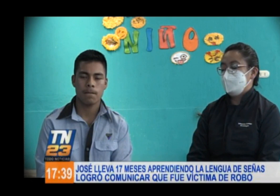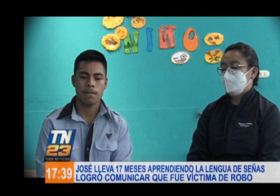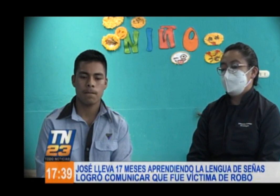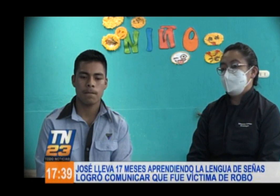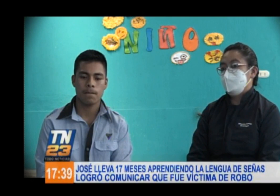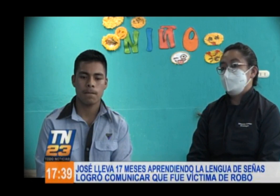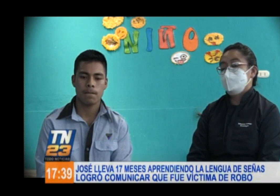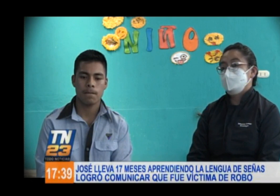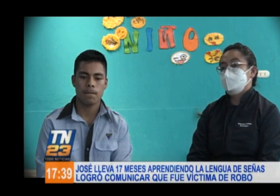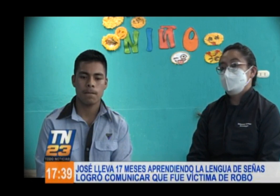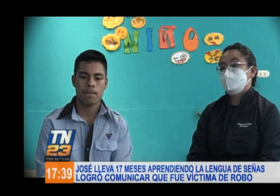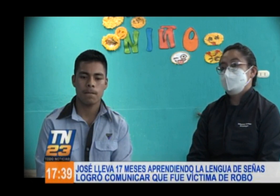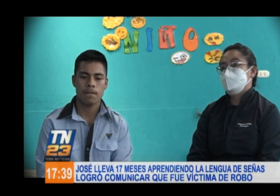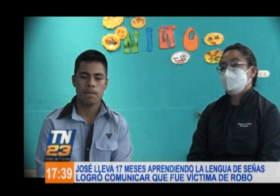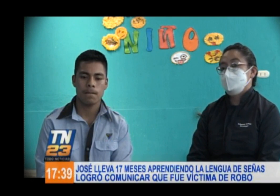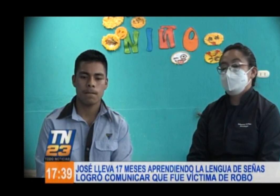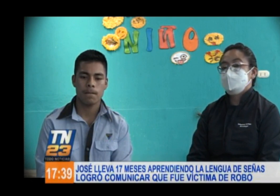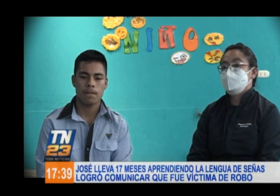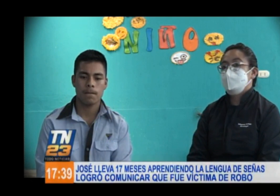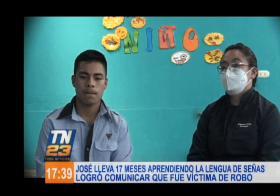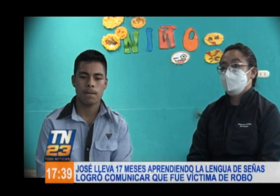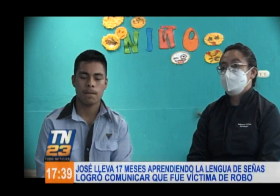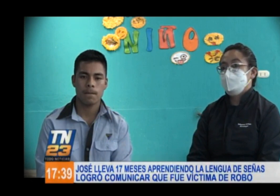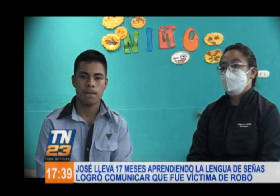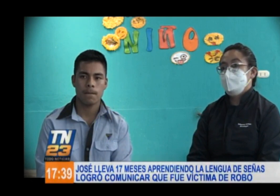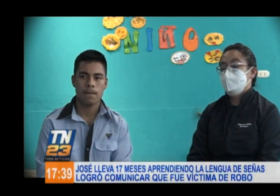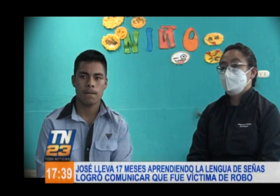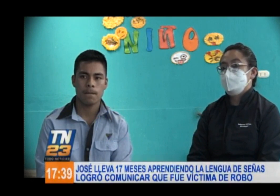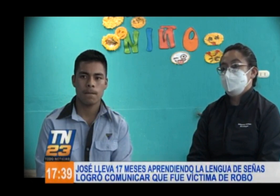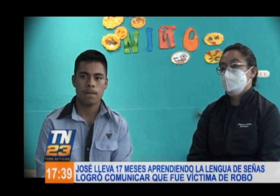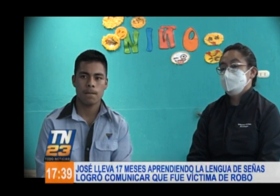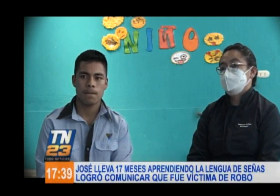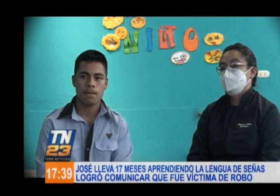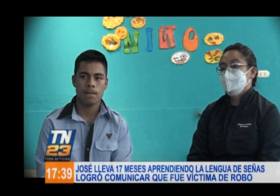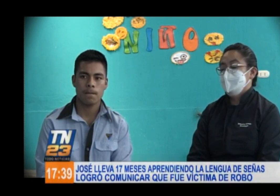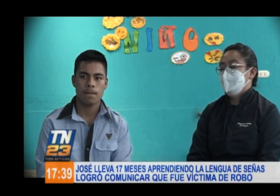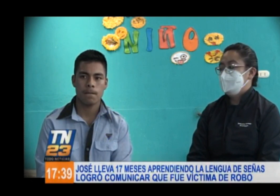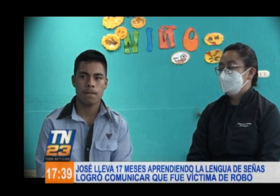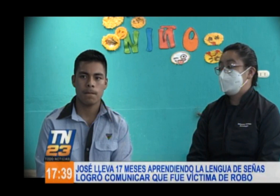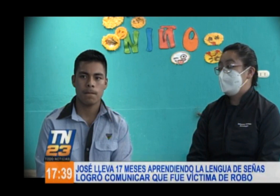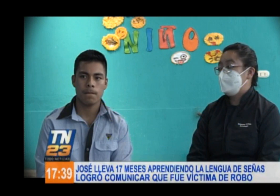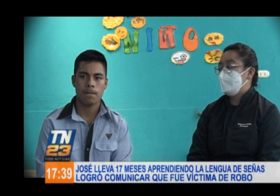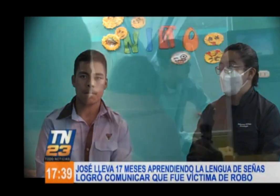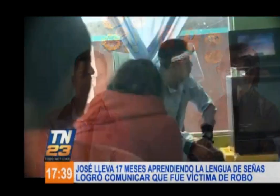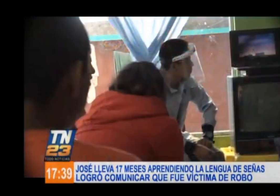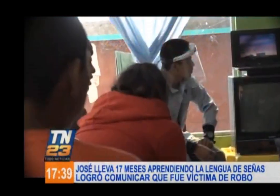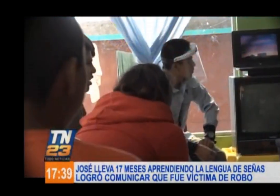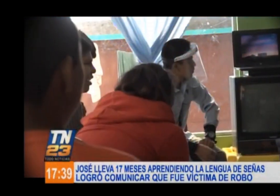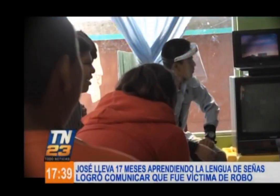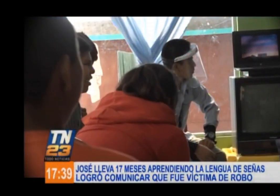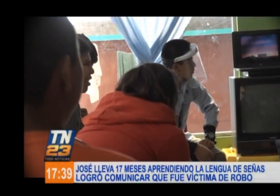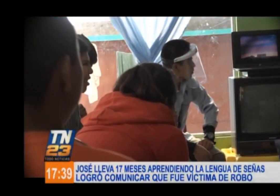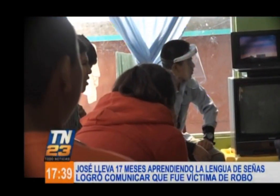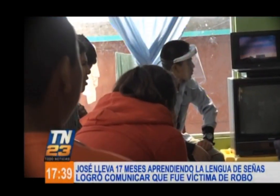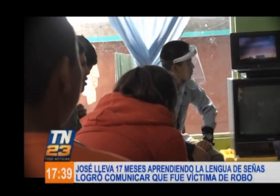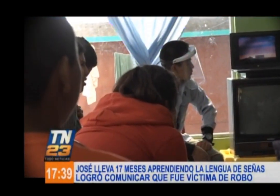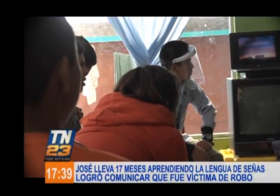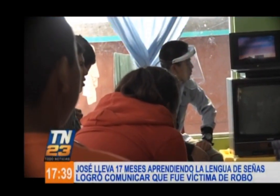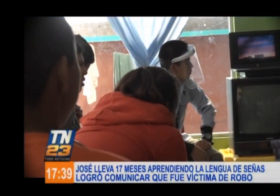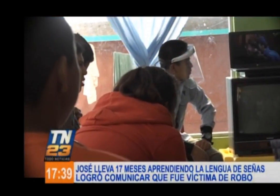poquito a confundir, igual que los números, pero yo se los refuerzo siempre, que me hable como son. Entonces lo ha empezado a hacer, ya me ha empezado a